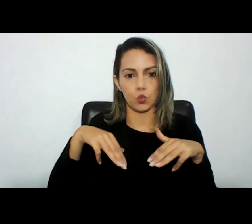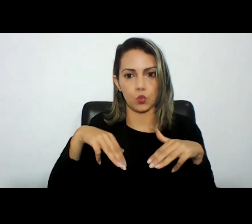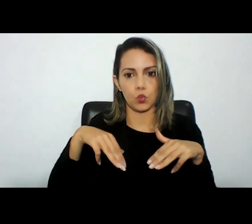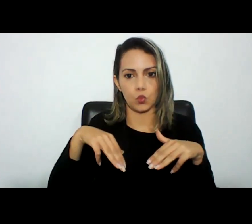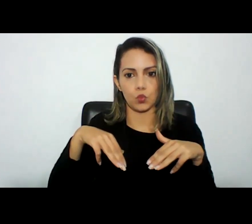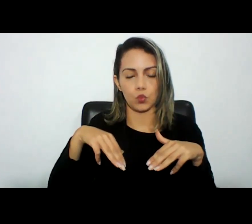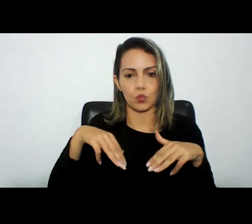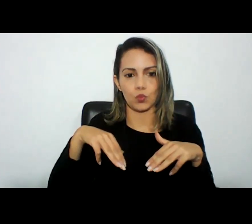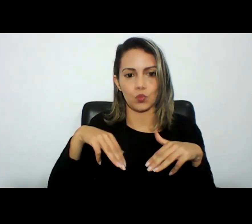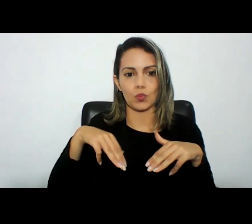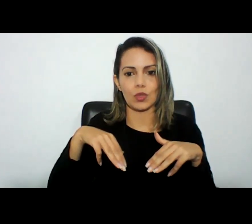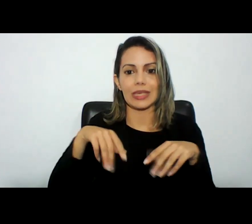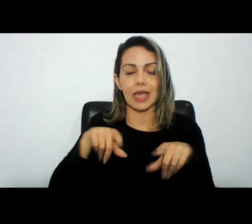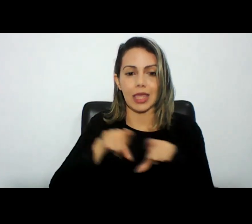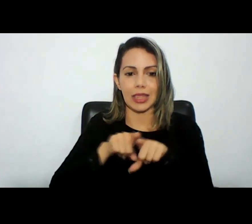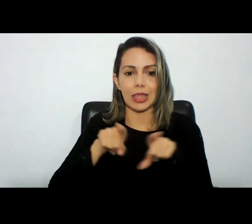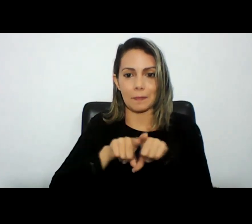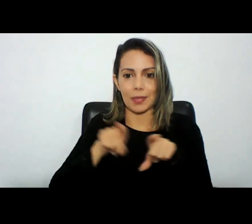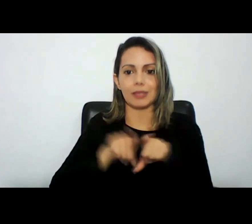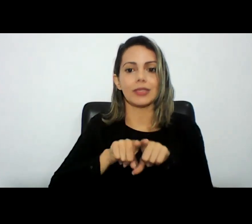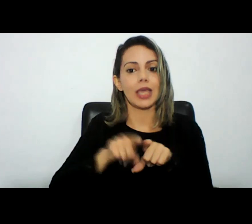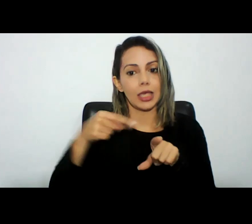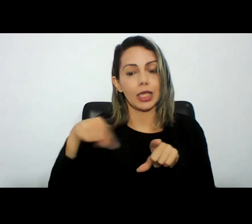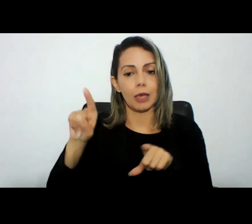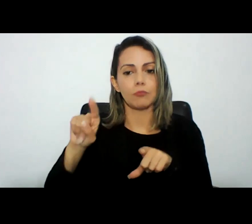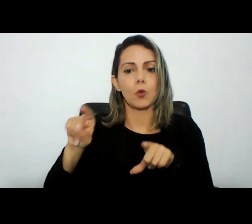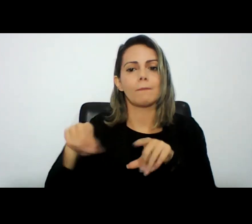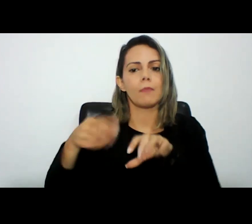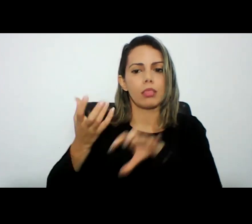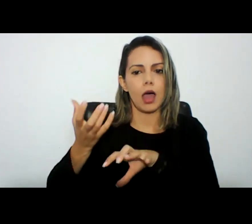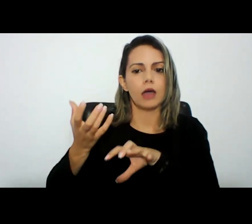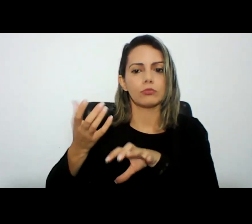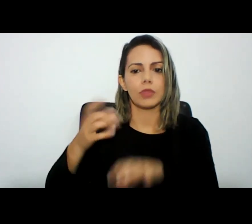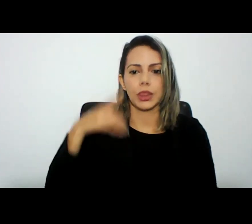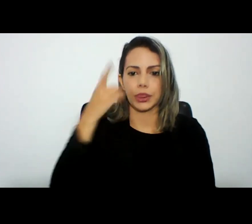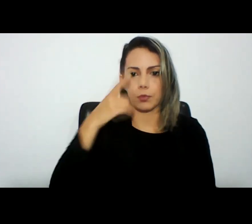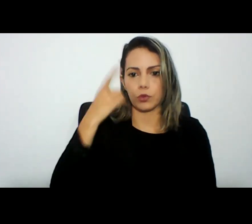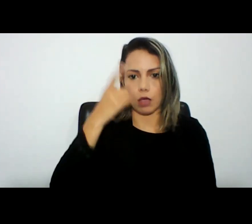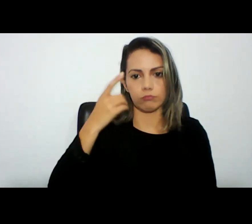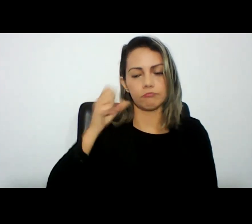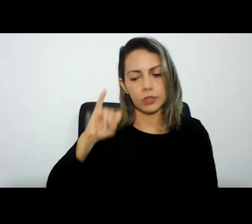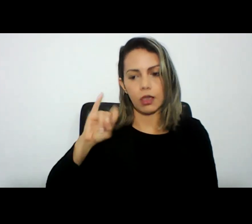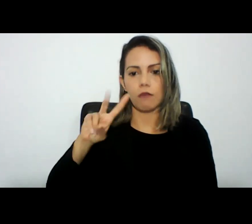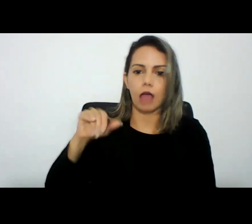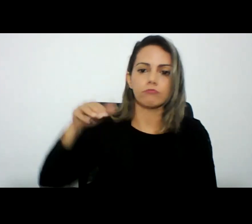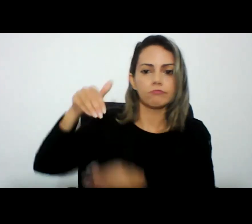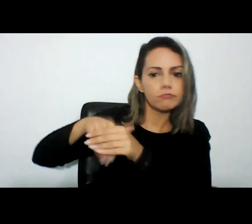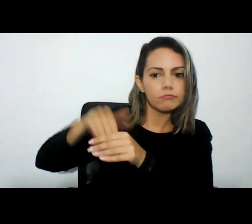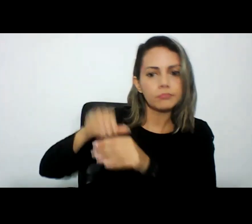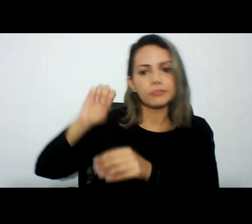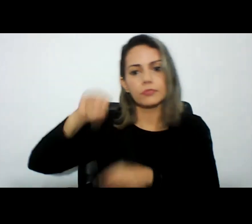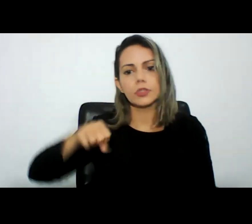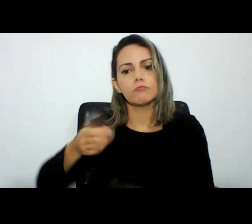submissão a qualquer hora no plenário da Câmara dos Deputados mas paralelamente a isso como a gente percebeu a